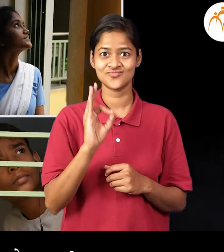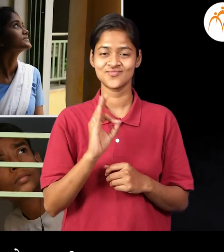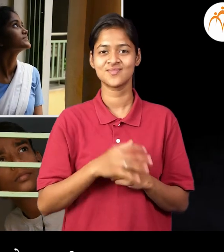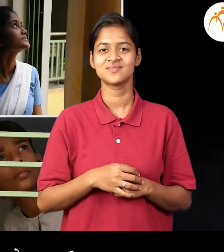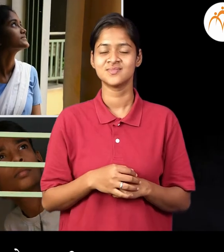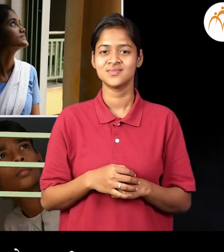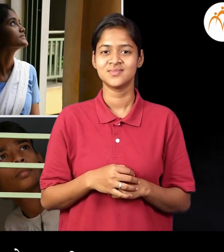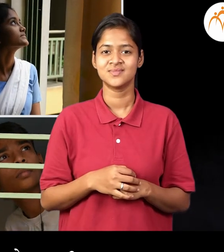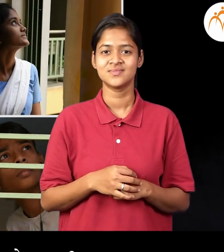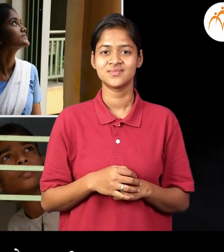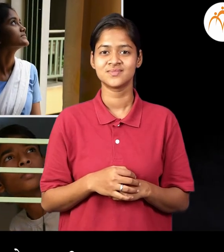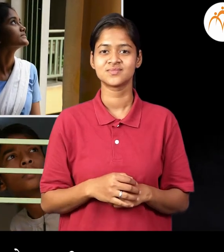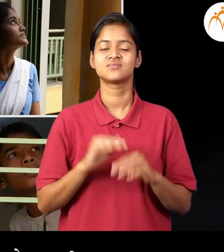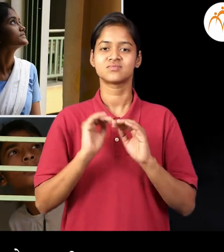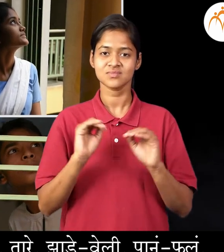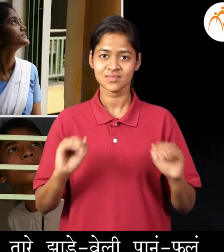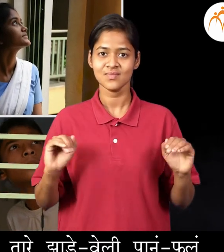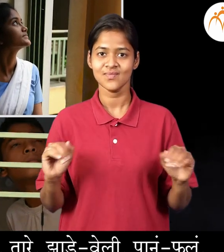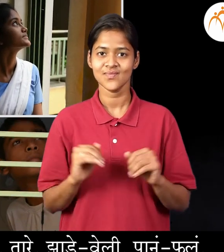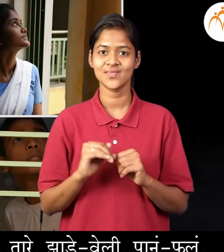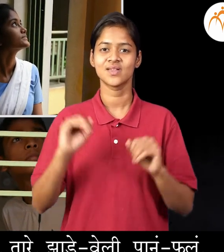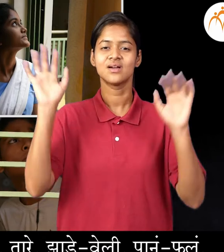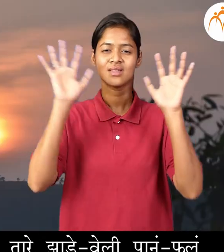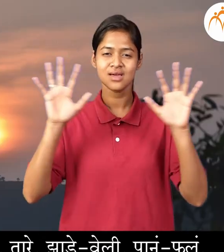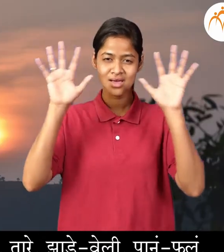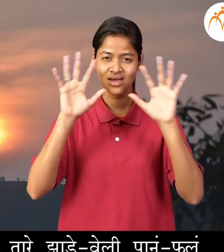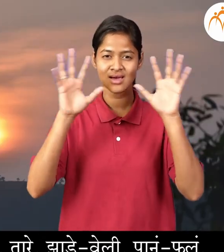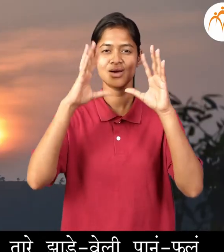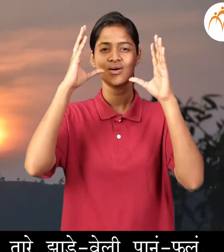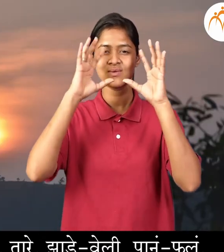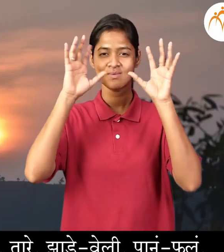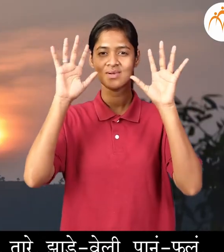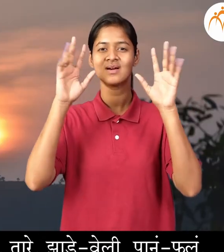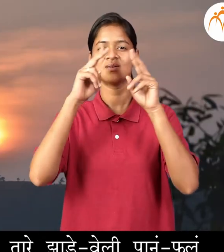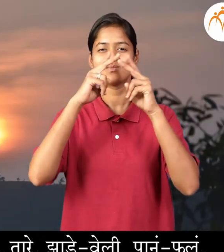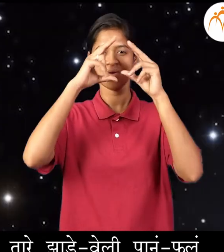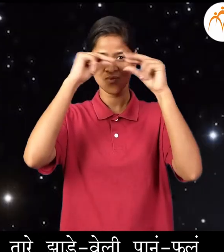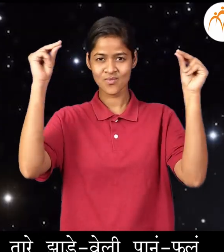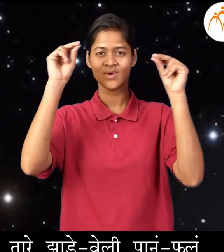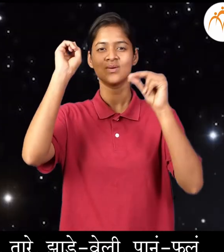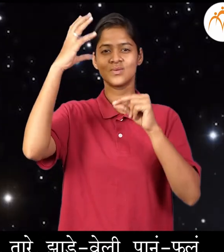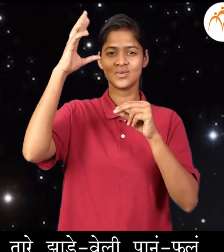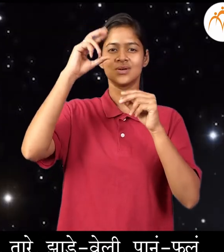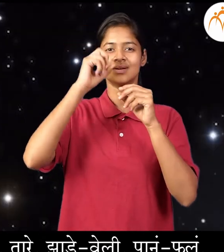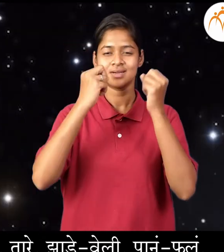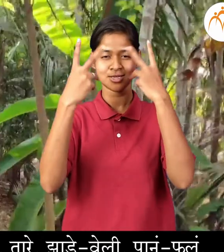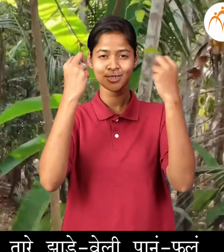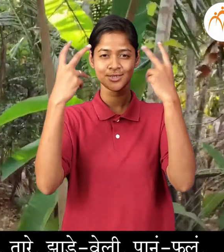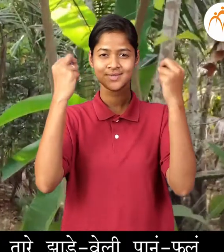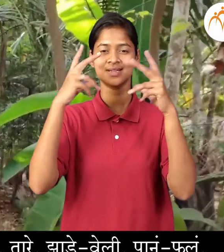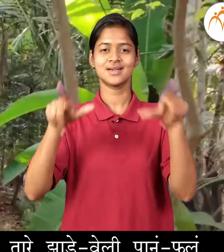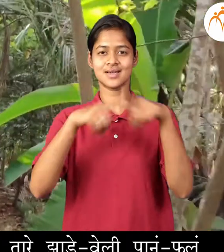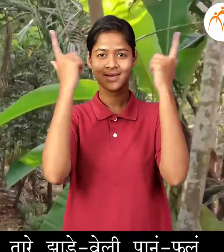छान वाटला ना है पाहून, मुलानो, आकाश, सूर्य, चंद्र, तारे,